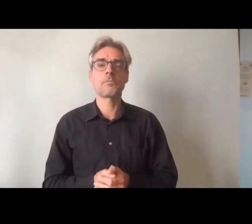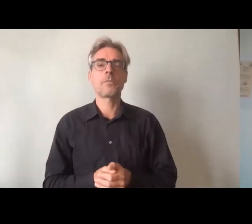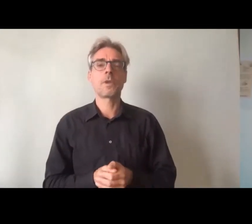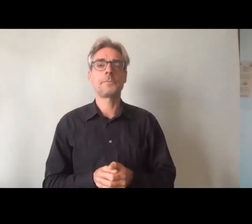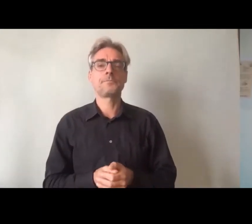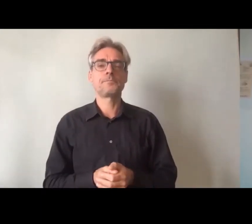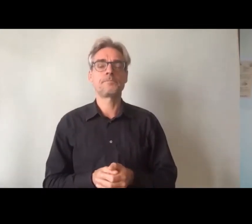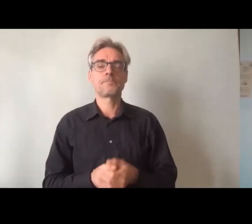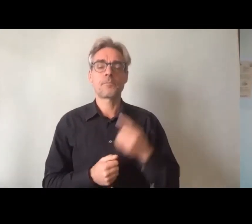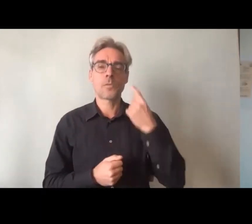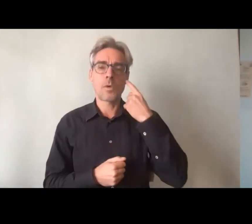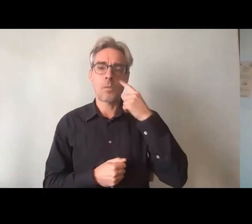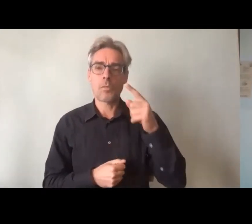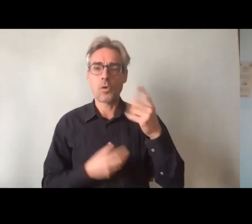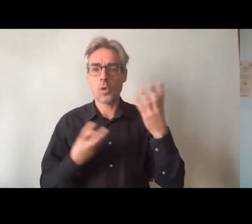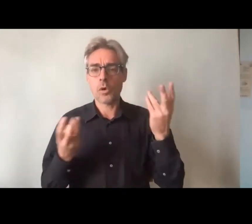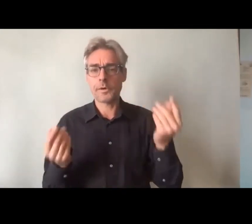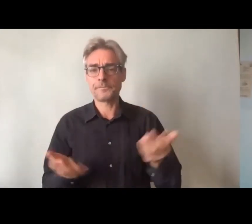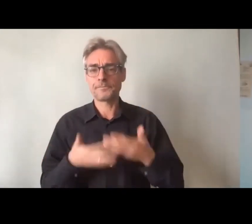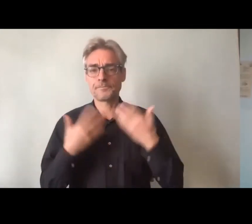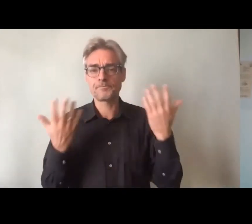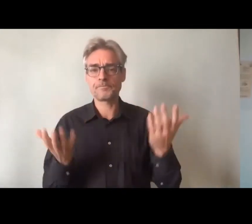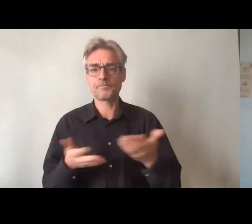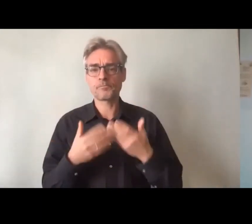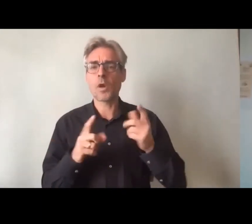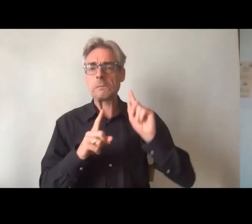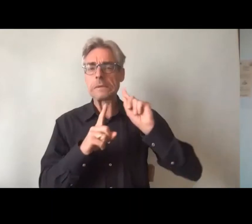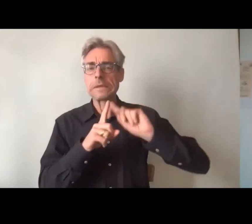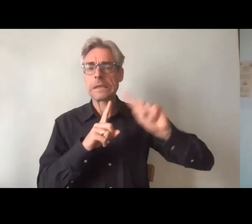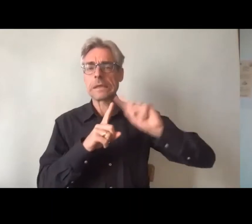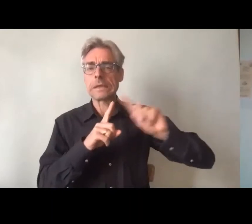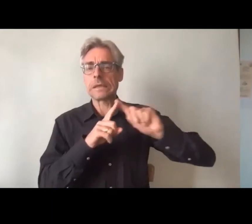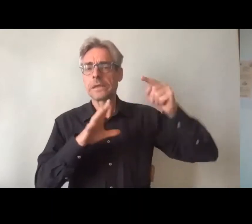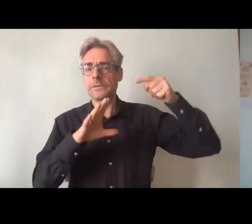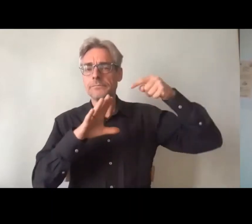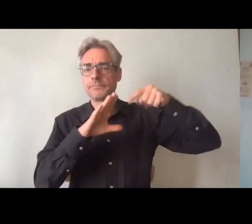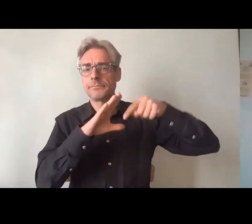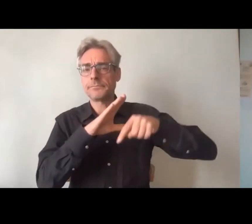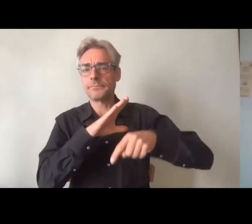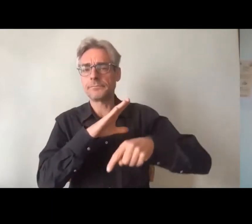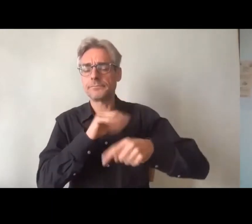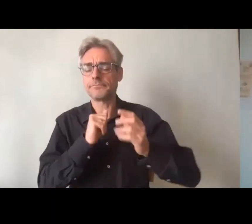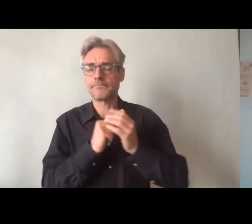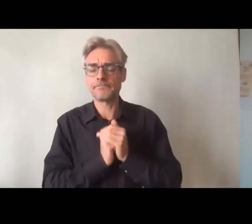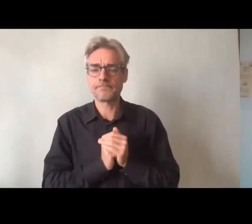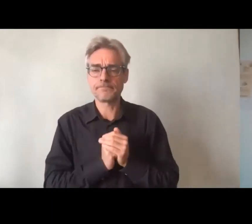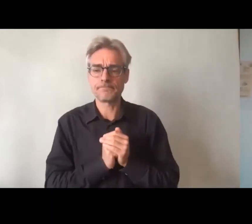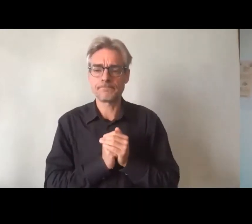pour entrer un peu plus, donner un peu plus de précision,